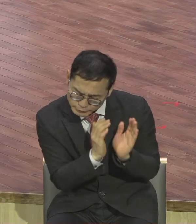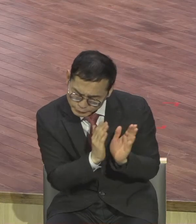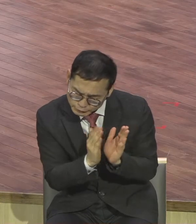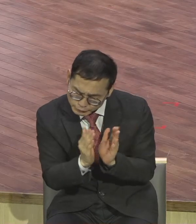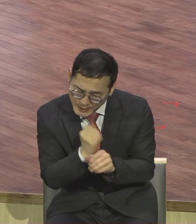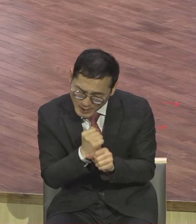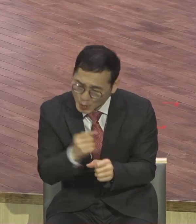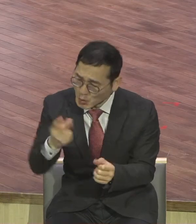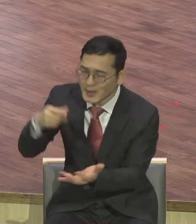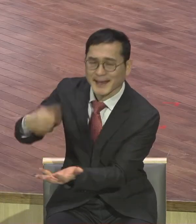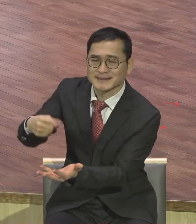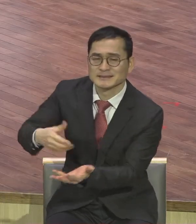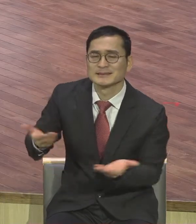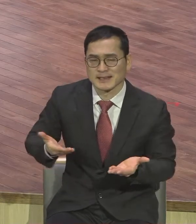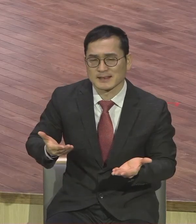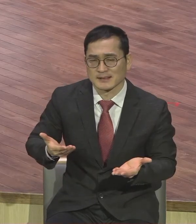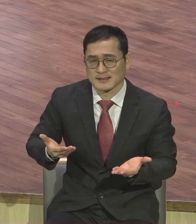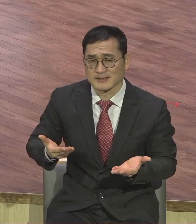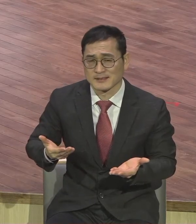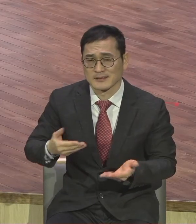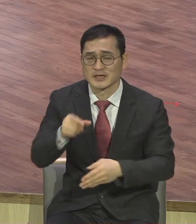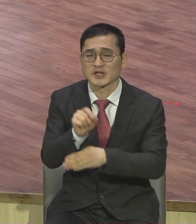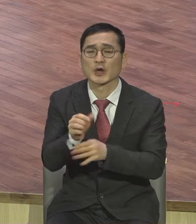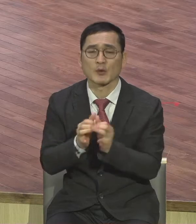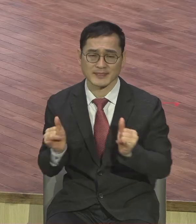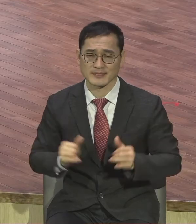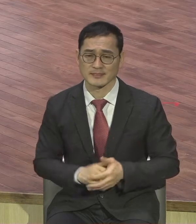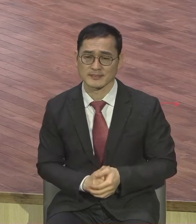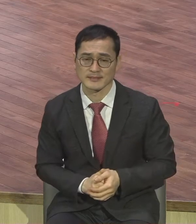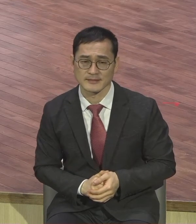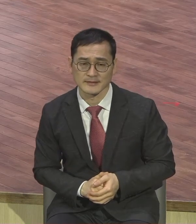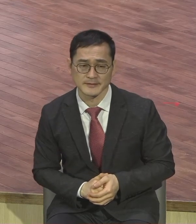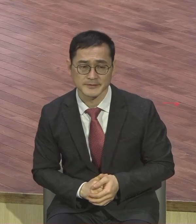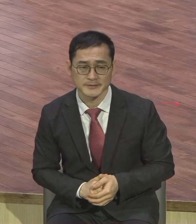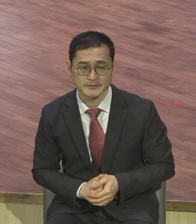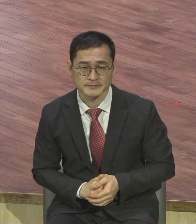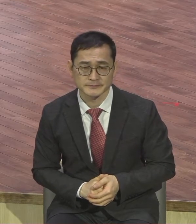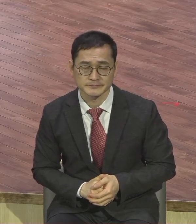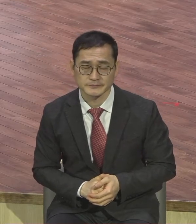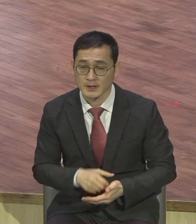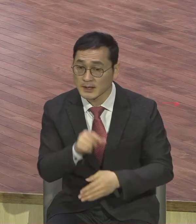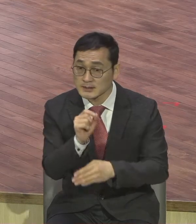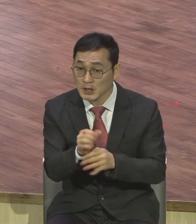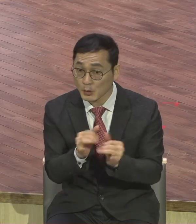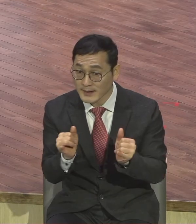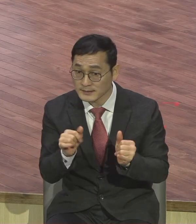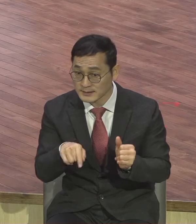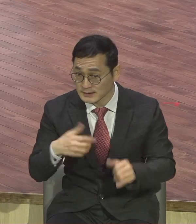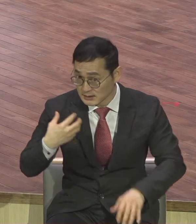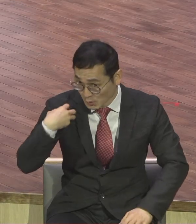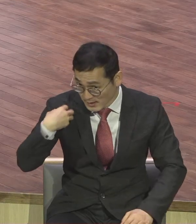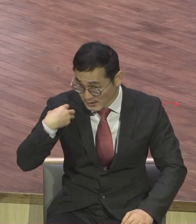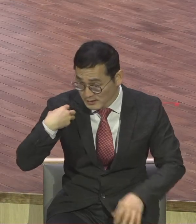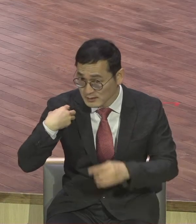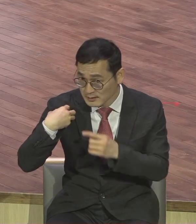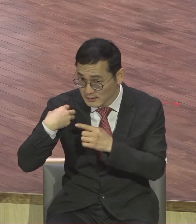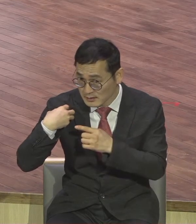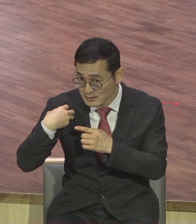하는 분이 서기관이었어요 서기관들이 이런 역할을 인해가지고 서기관들은